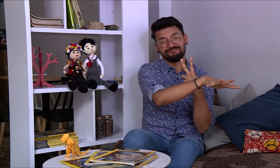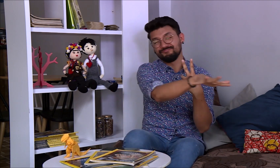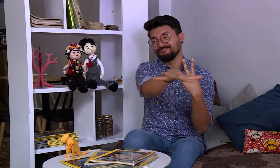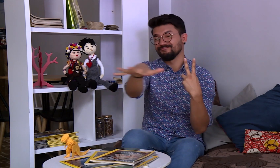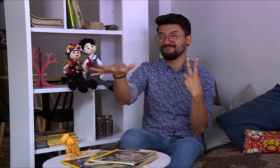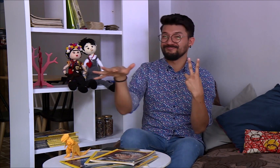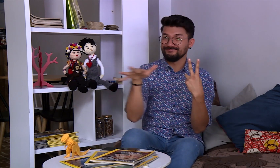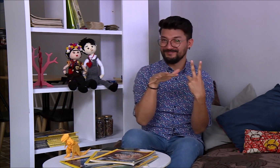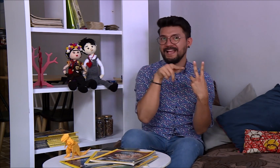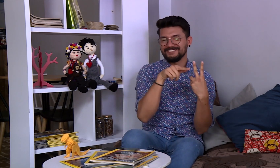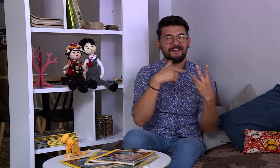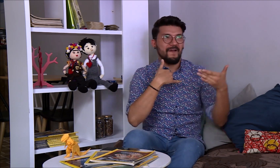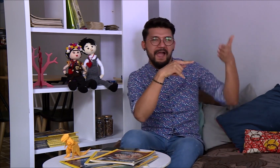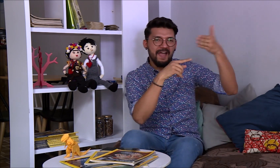Pero los voy a poner en contexto.